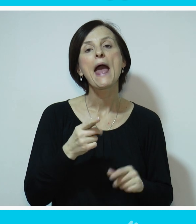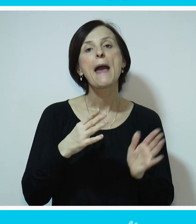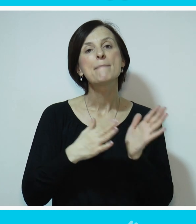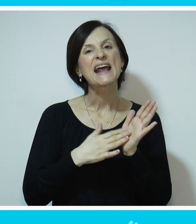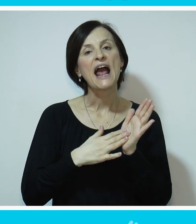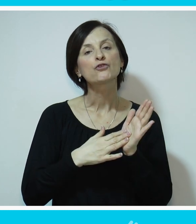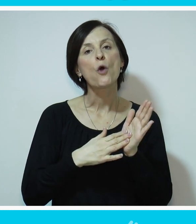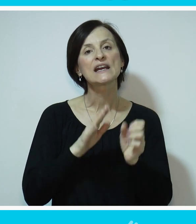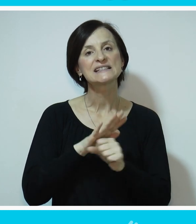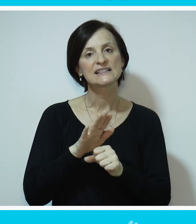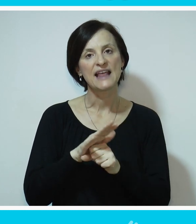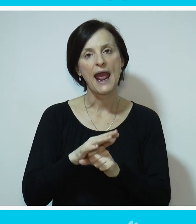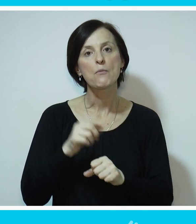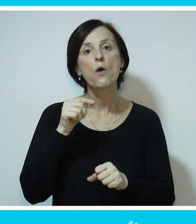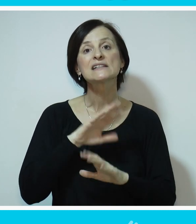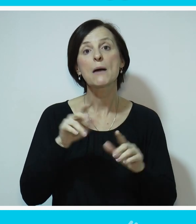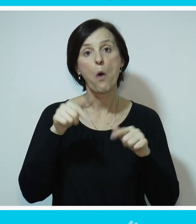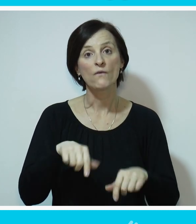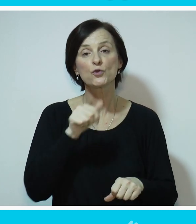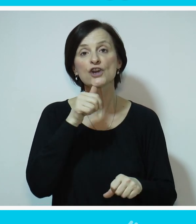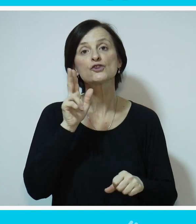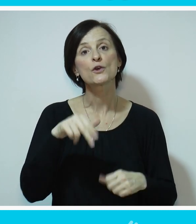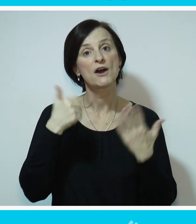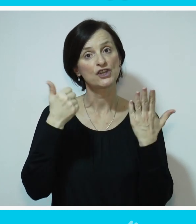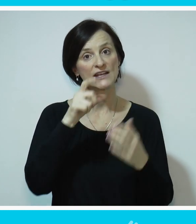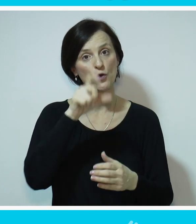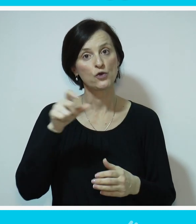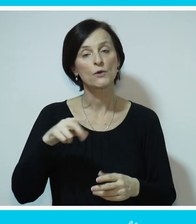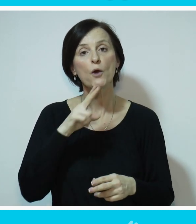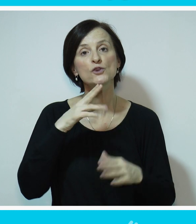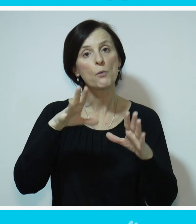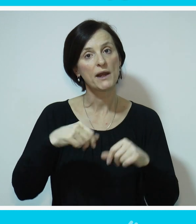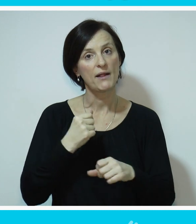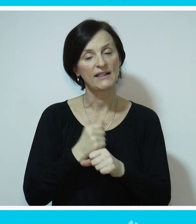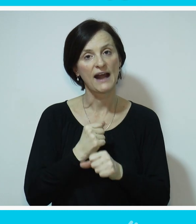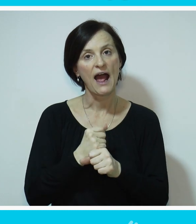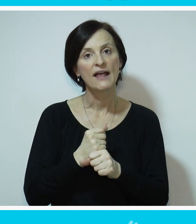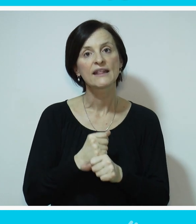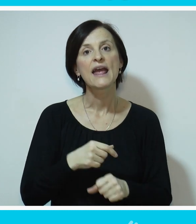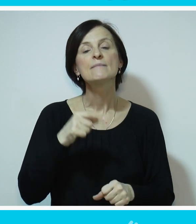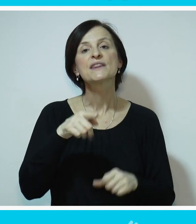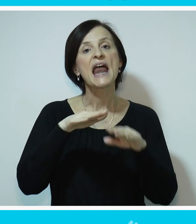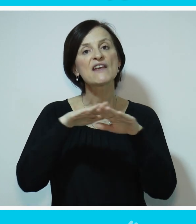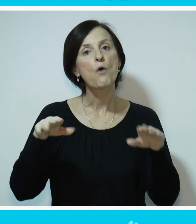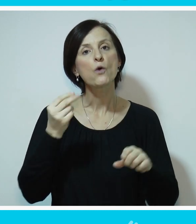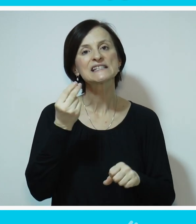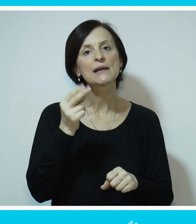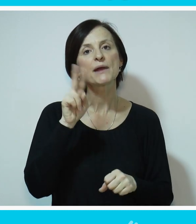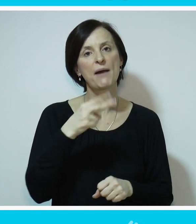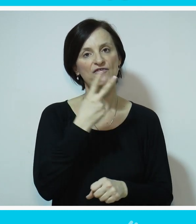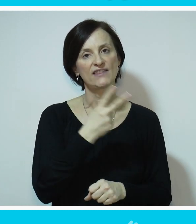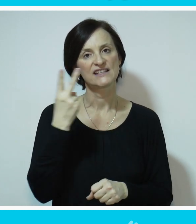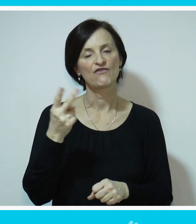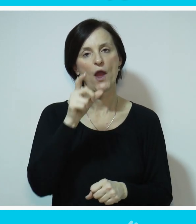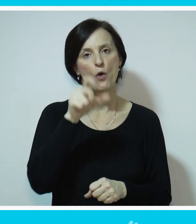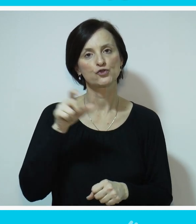u Čačku je ove godine primjeno 6 osoba sa invaliditetom i na nivou Srbije